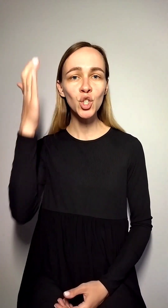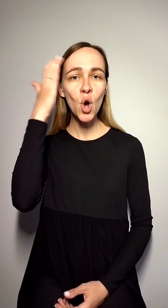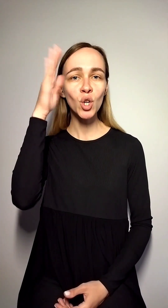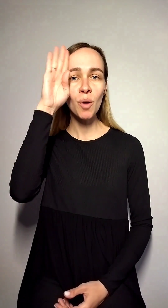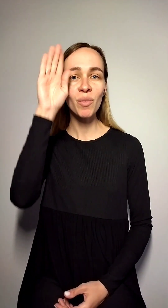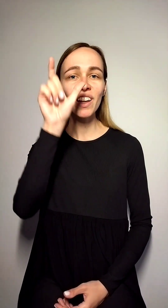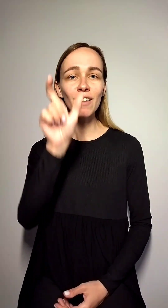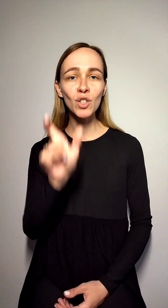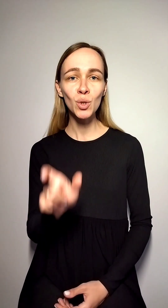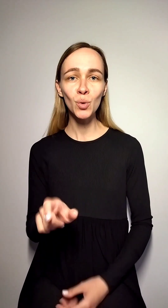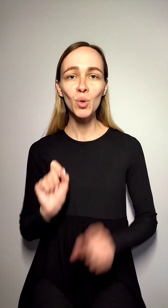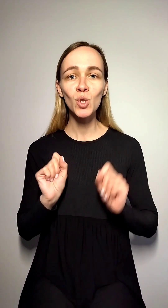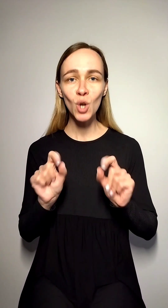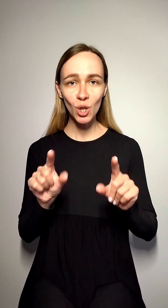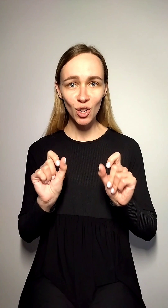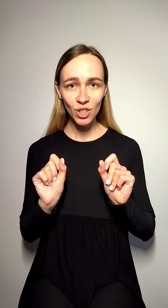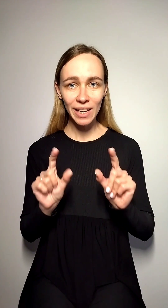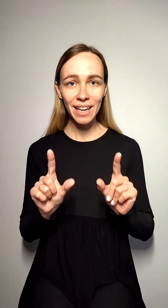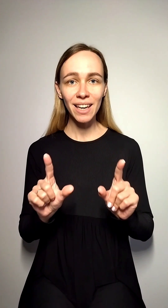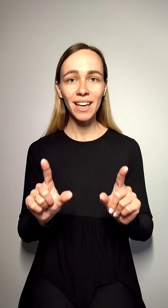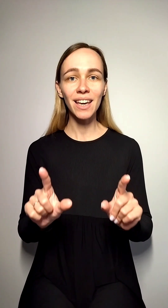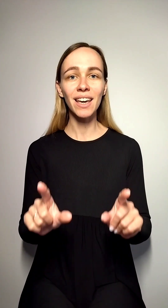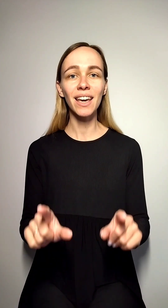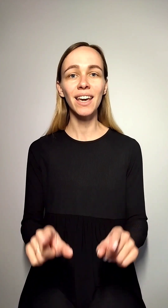чорно-бривцю золотий